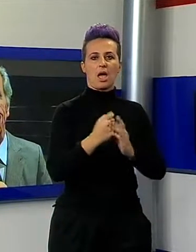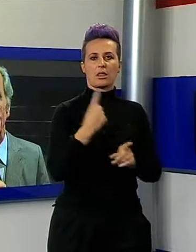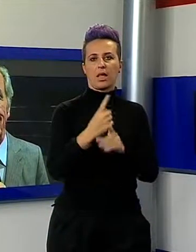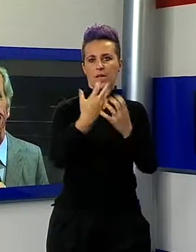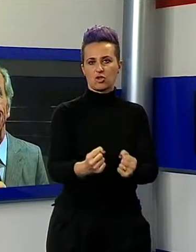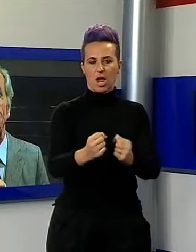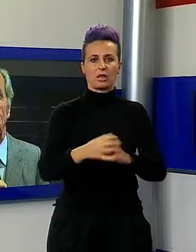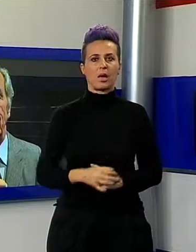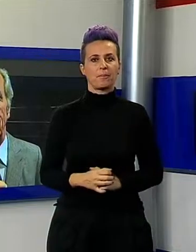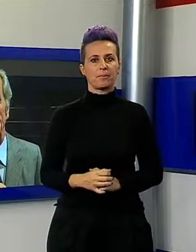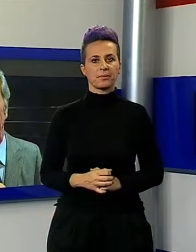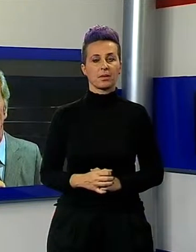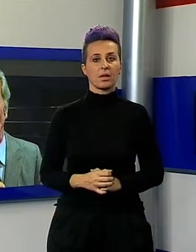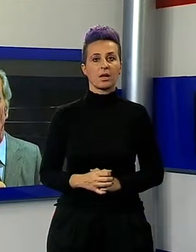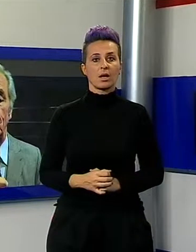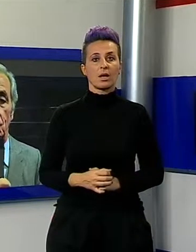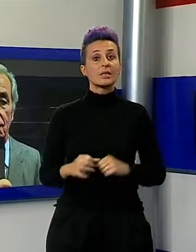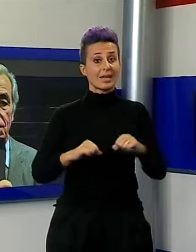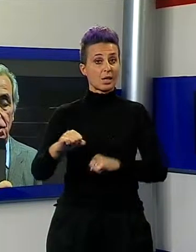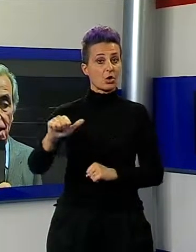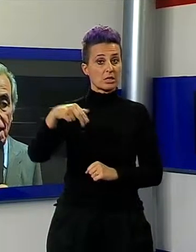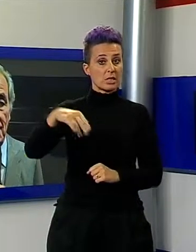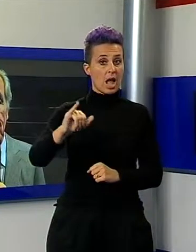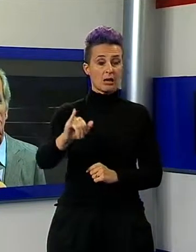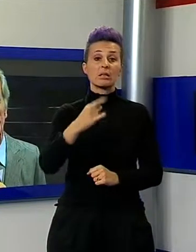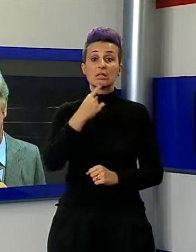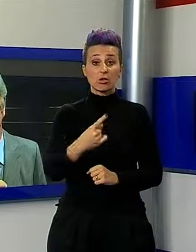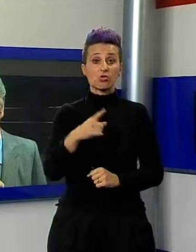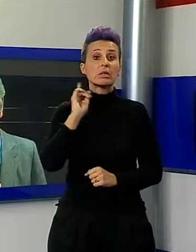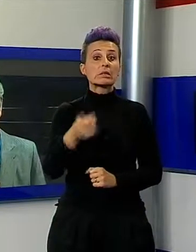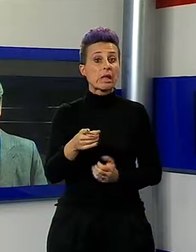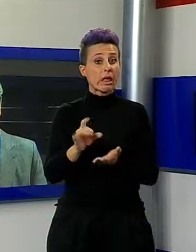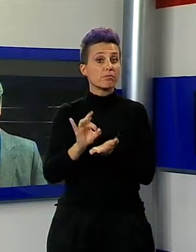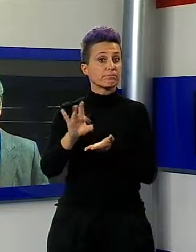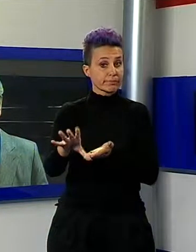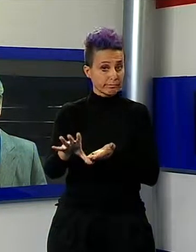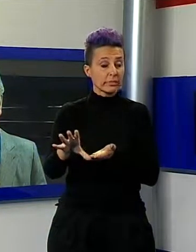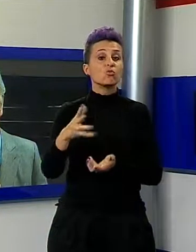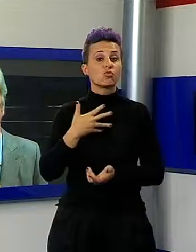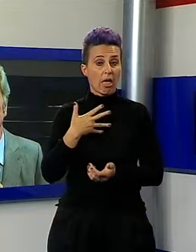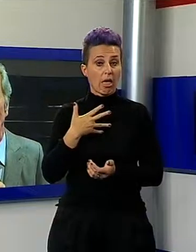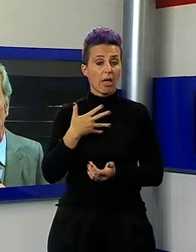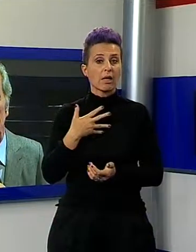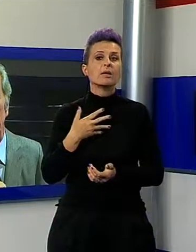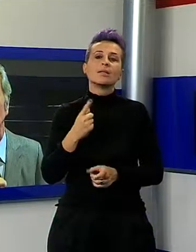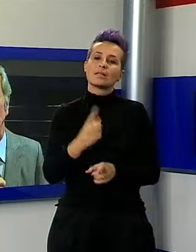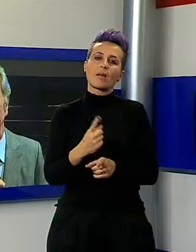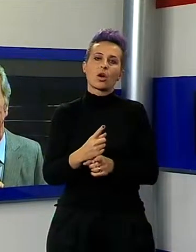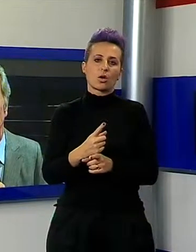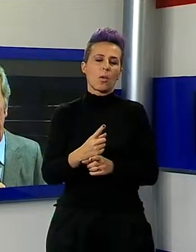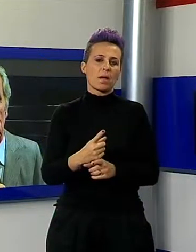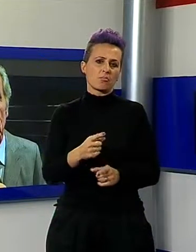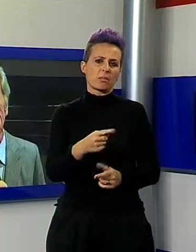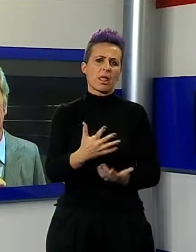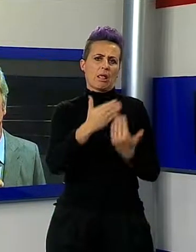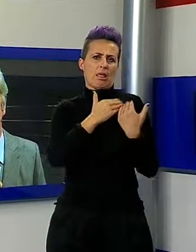pur non potendo garantire alcuna certezza, ha detto che qualora ci fossero esuberi, si impegnerà a trovare loro una nuova occupazione